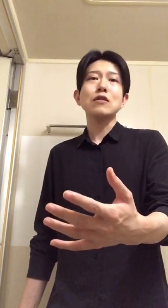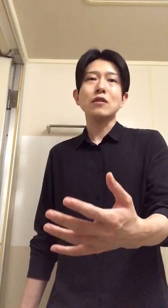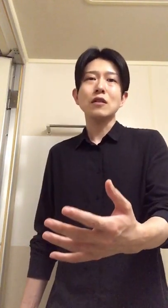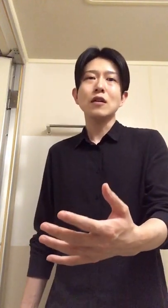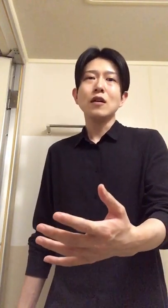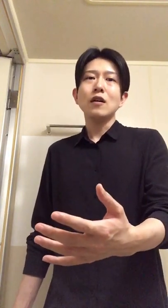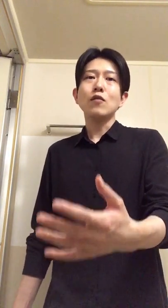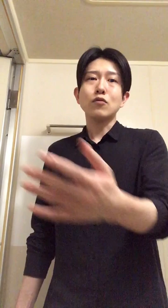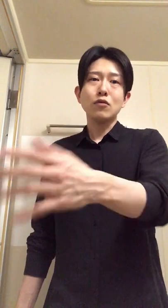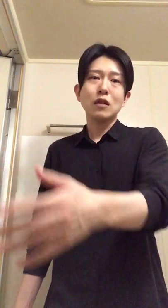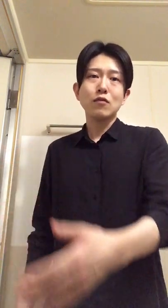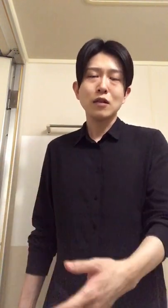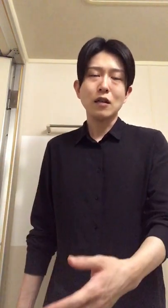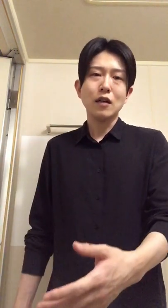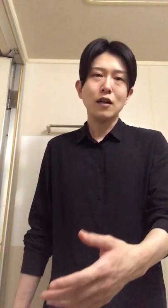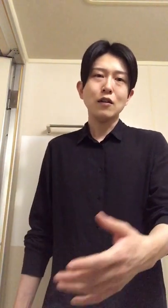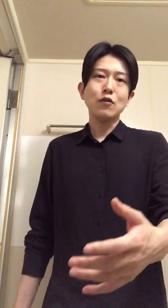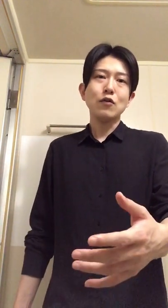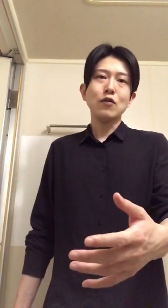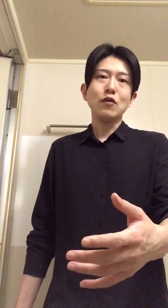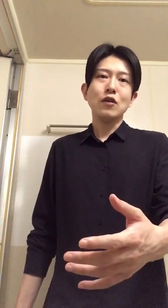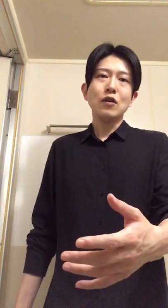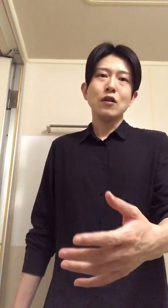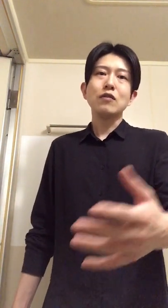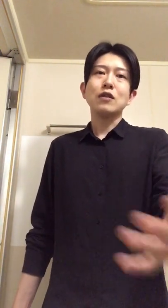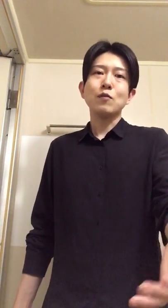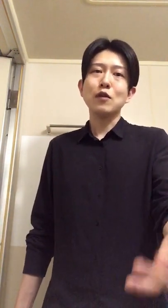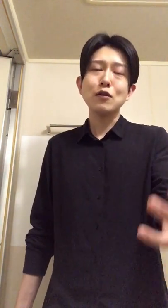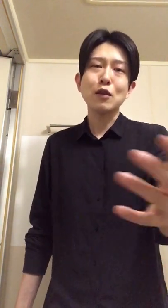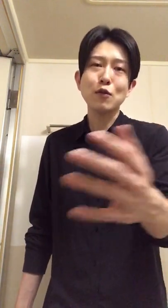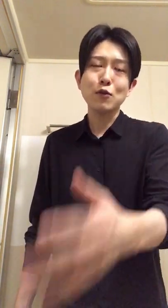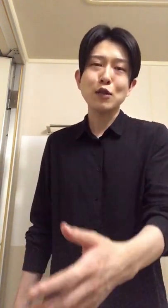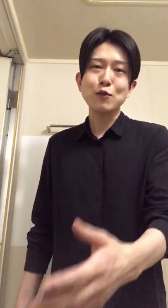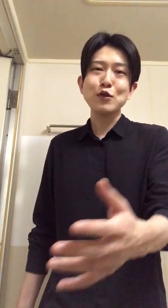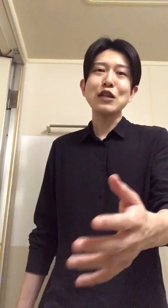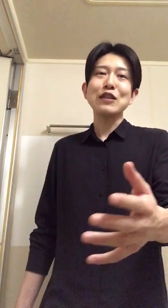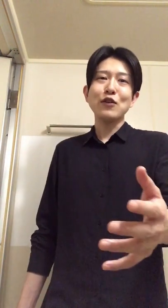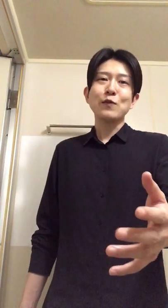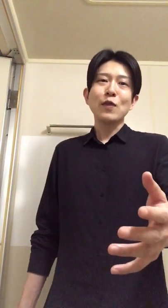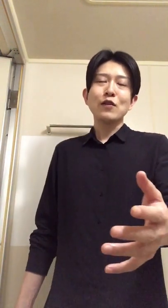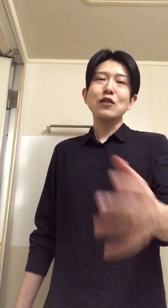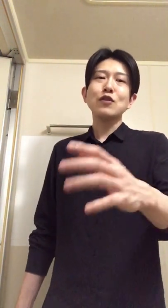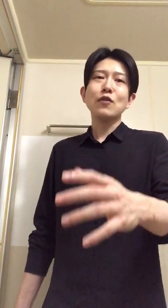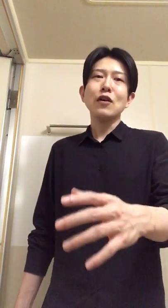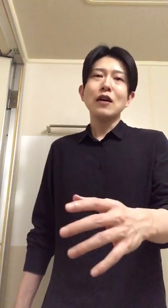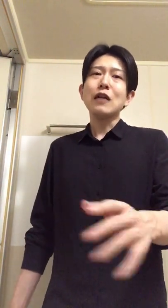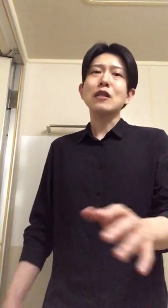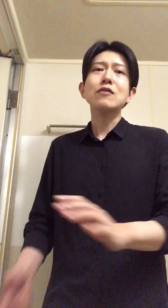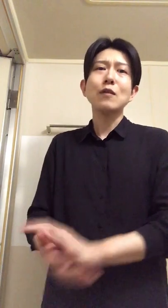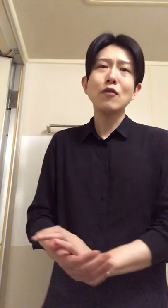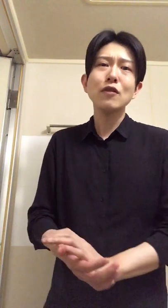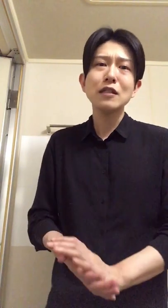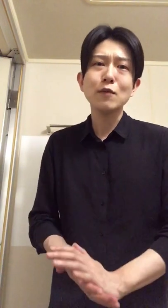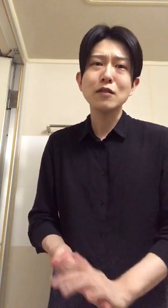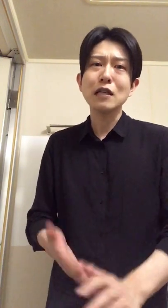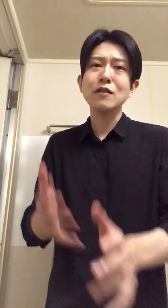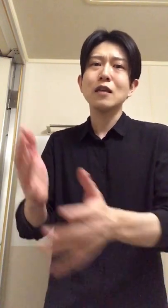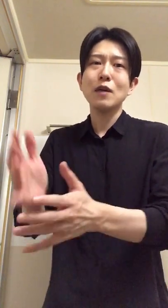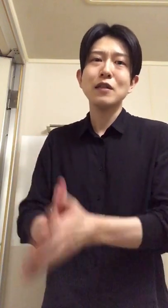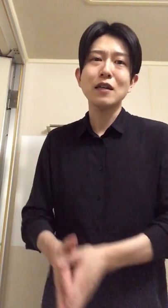きとかさご当さんとかさてるきさんてるきさんとかご当さんも普通だけどていうよりてるさま応援しますてるきさまみたい